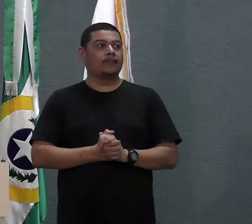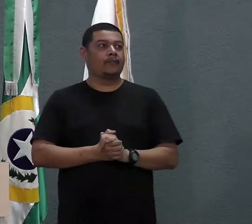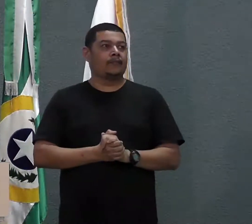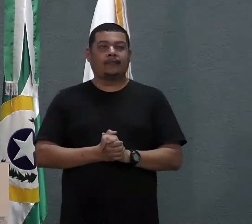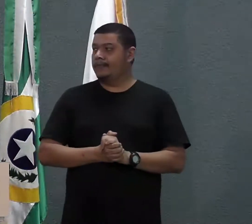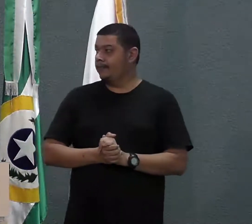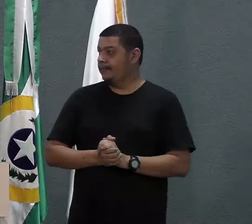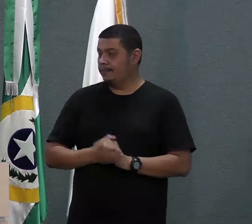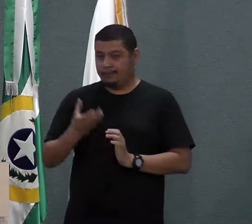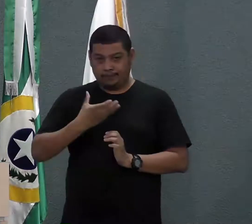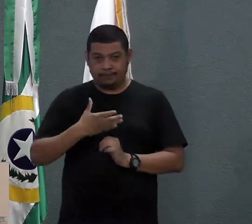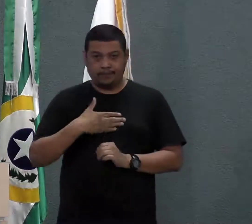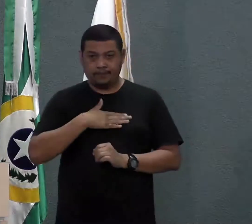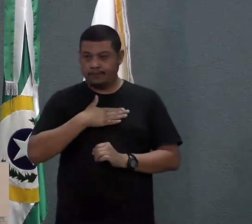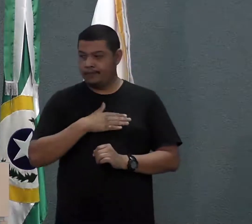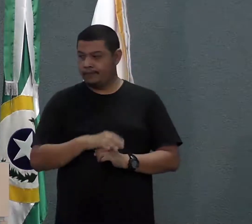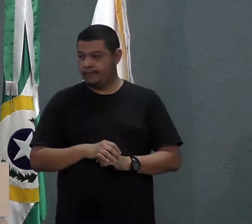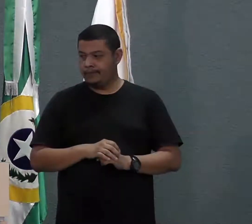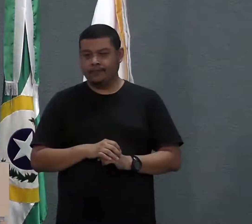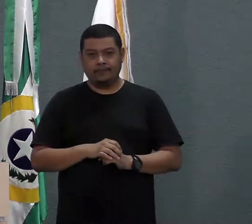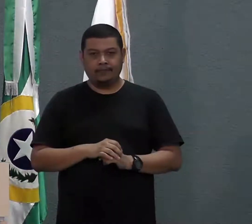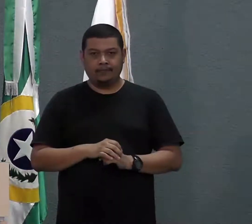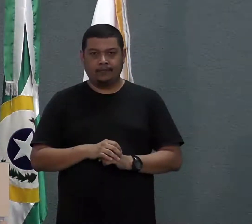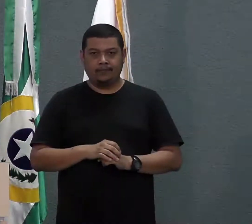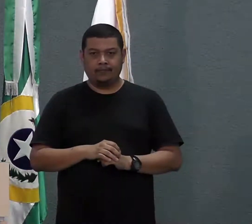gostaria de ler uma nota de pesar.